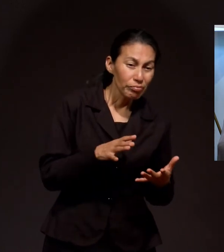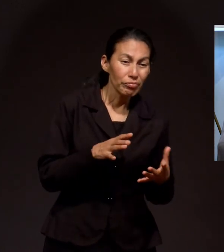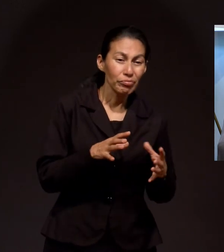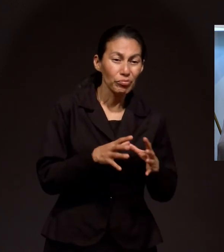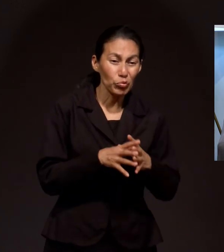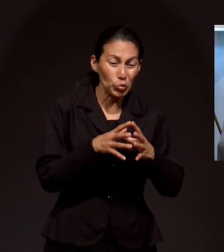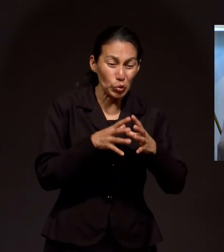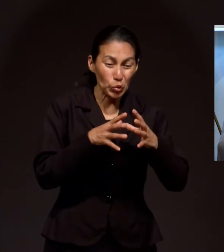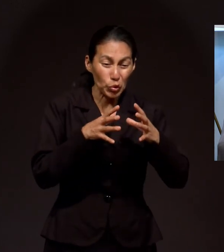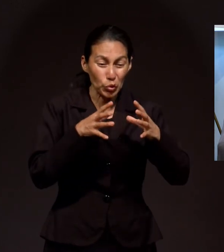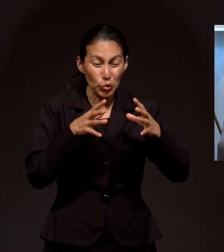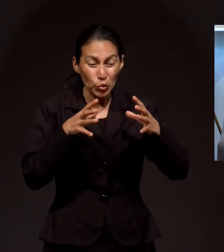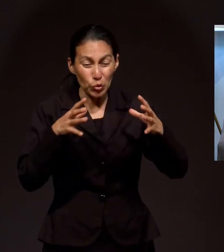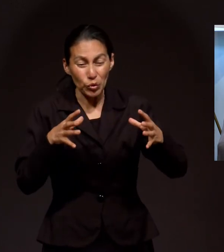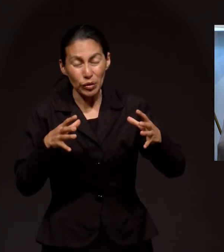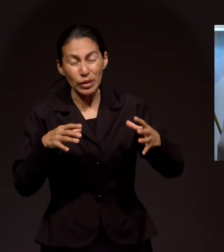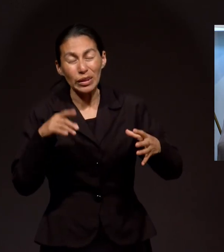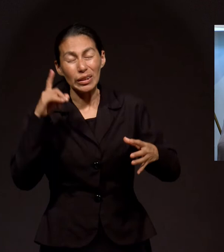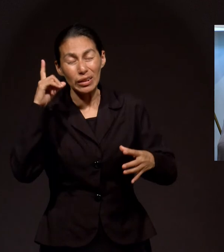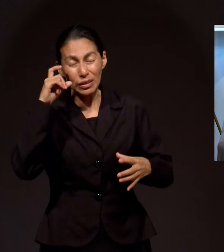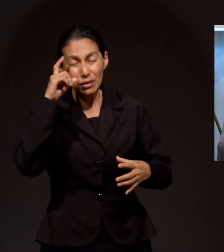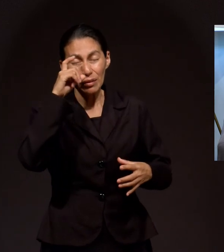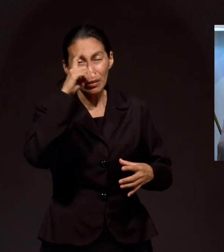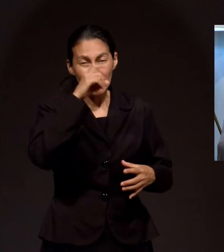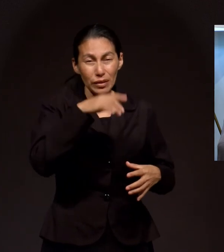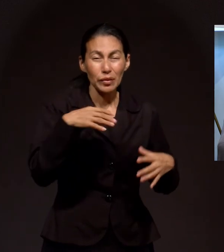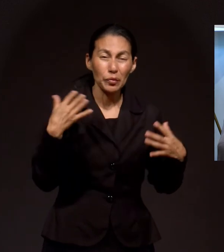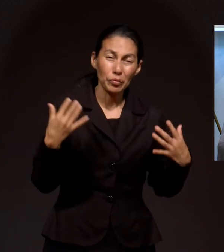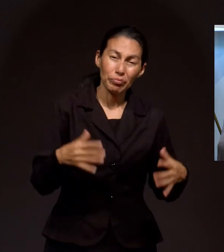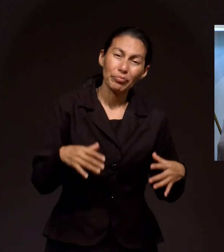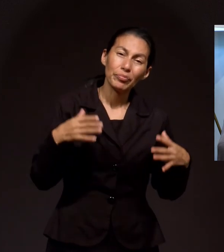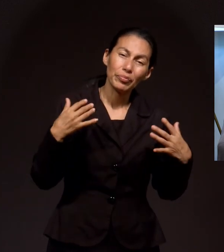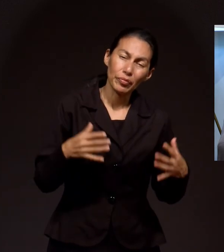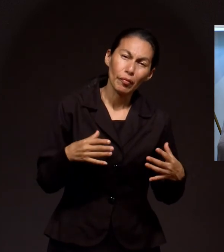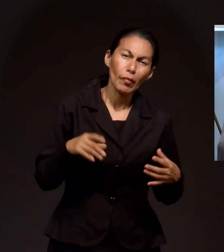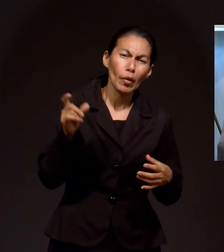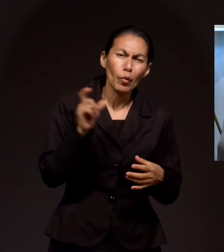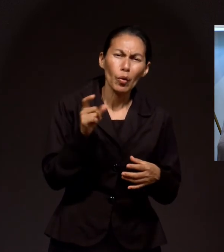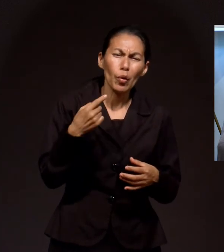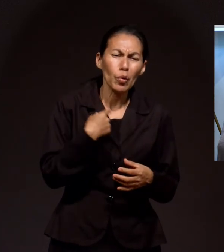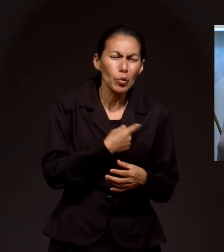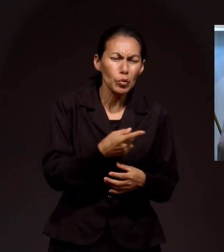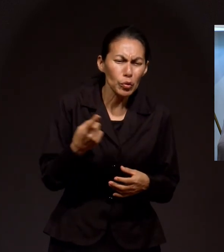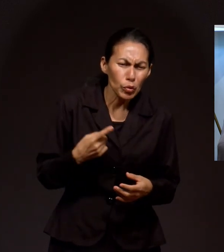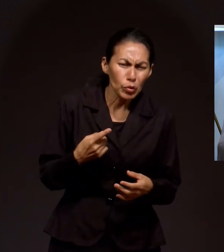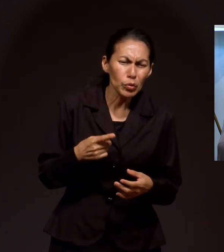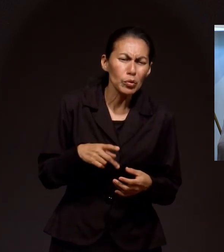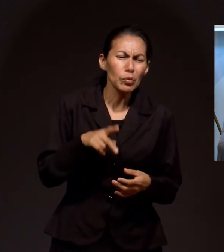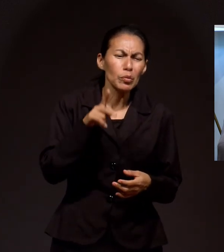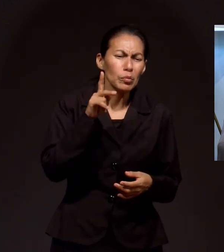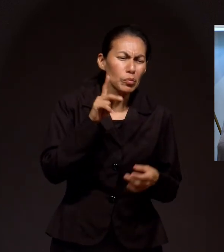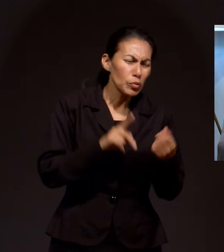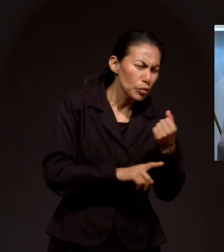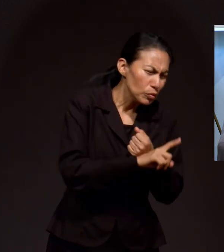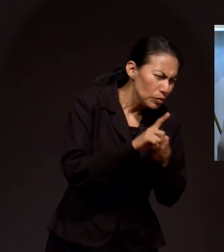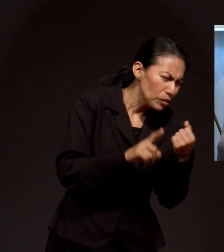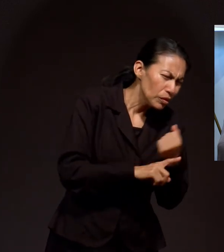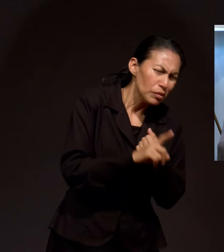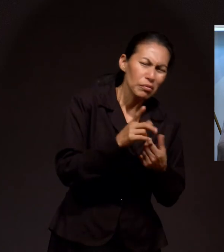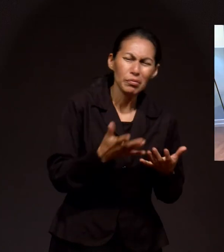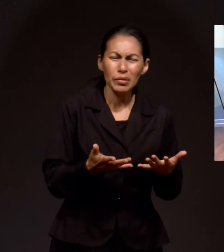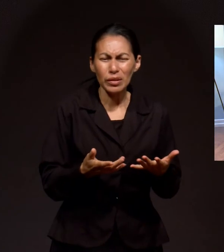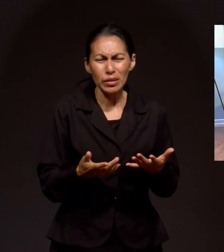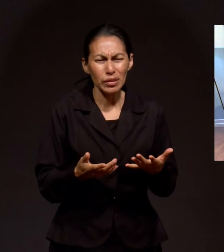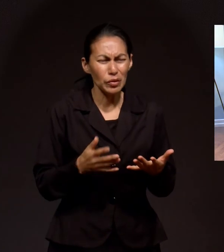creciendo en significado y trascendencia a medida que uno va experimentando los problemas de la